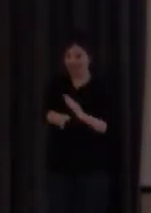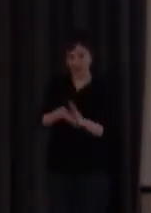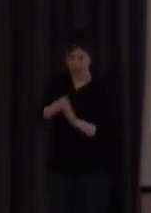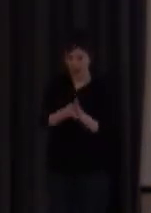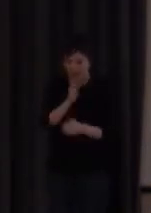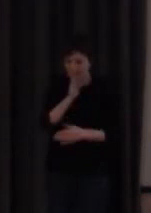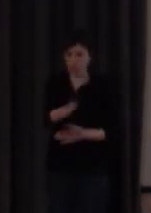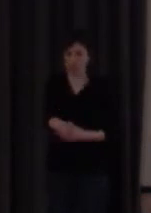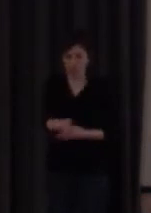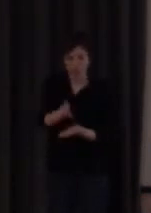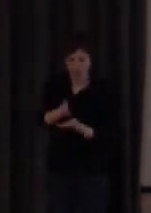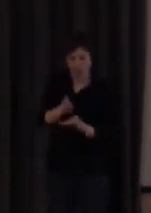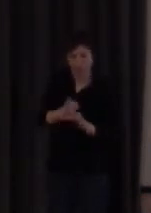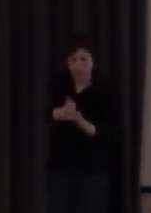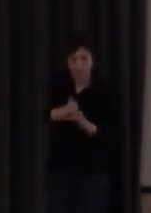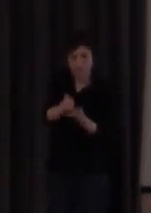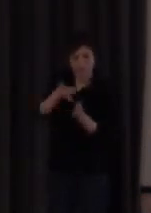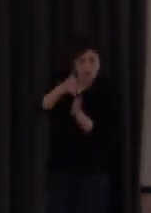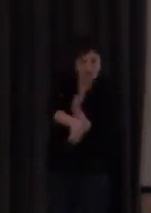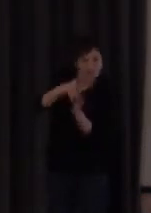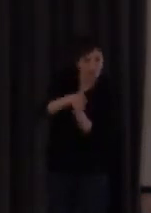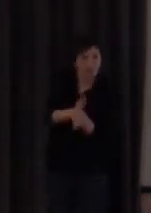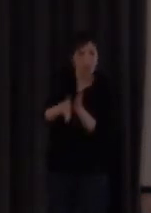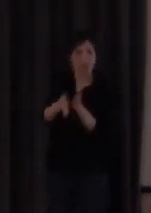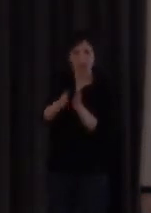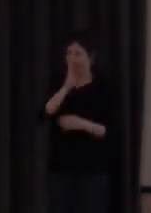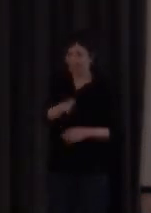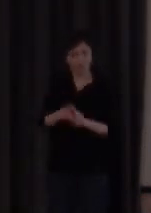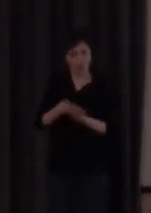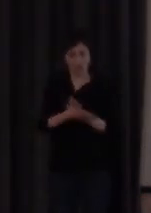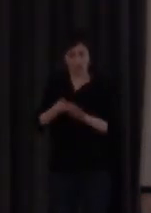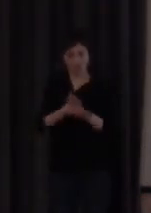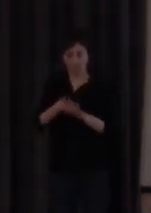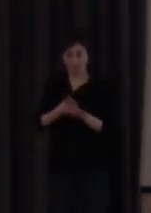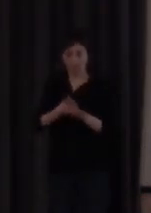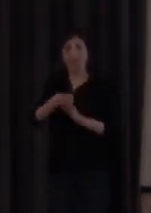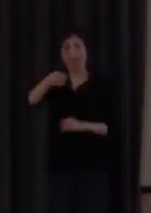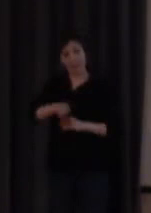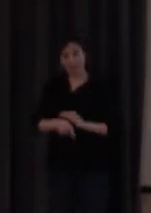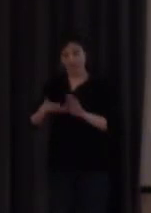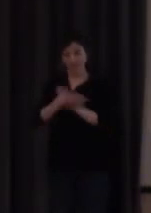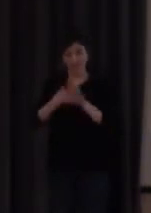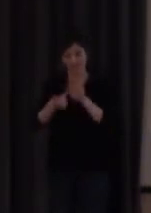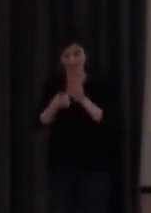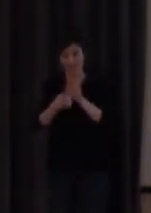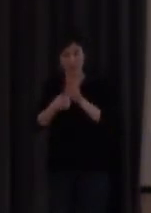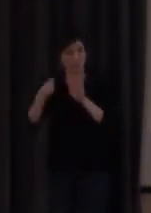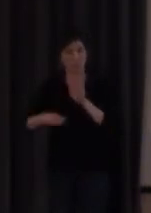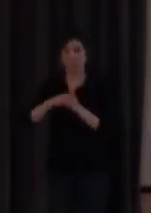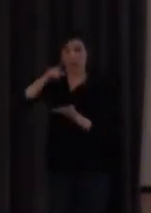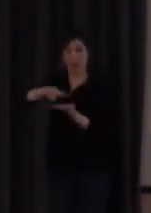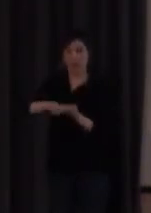lengua, la lengua mediante la que alumnos aprenden nuevos contenidos y la lengua mediante la cual los profesores